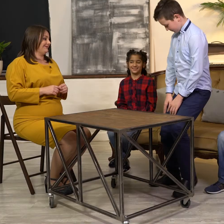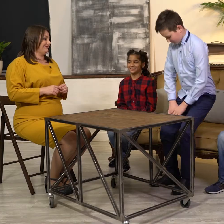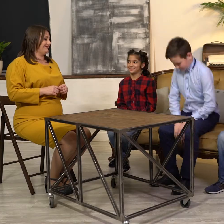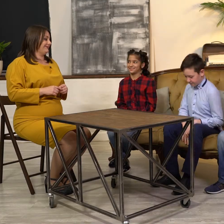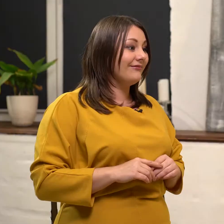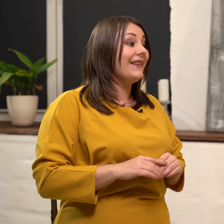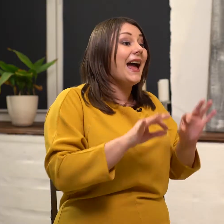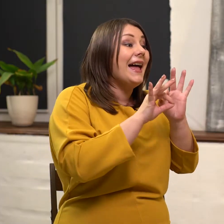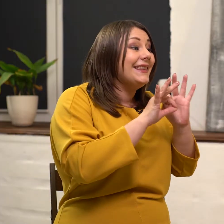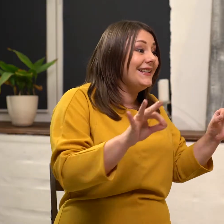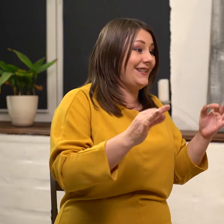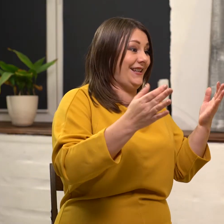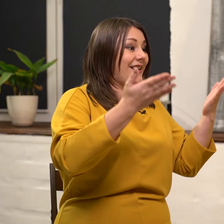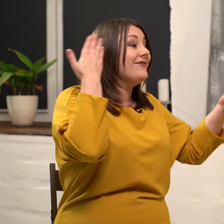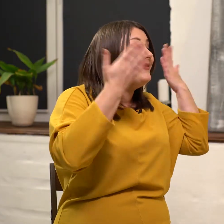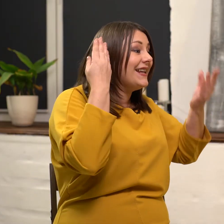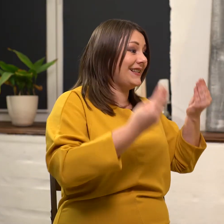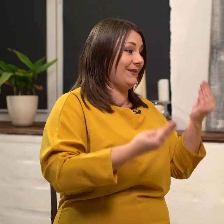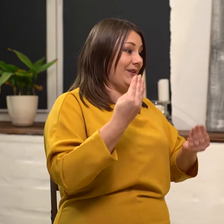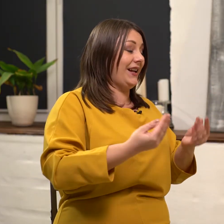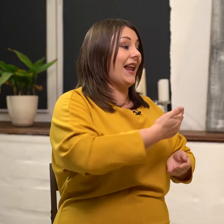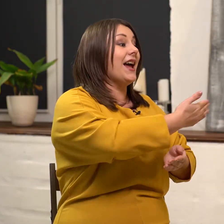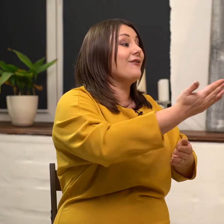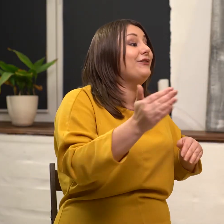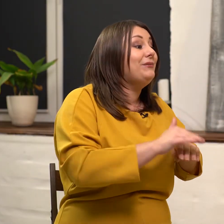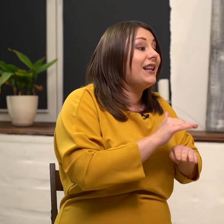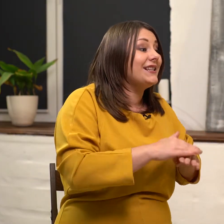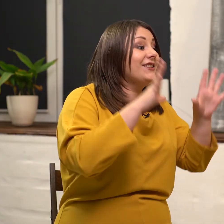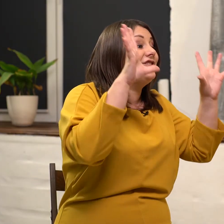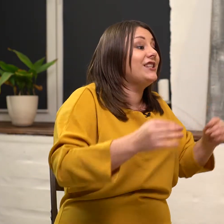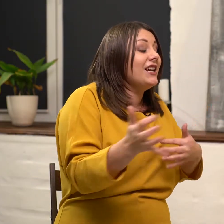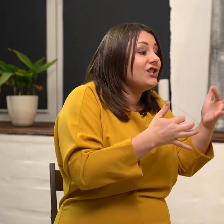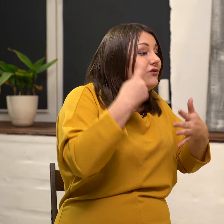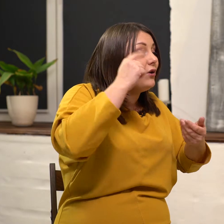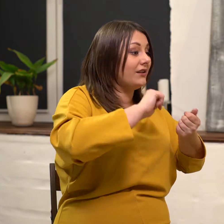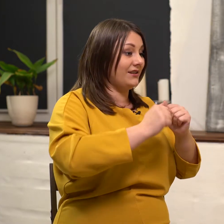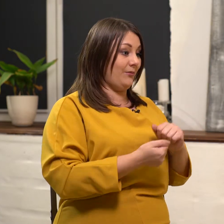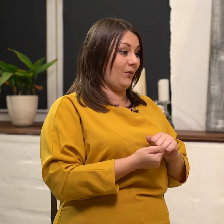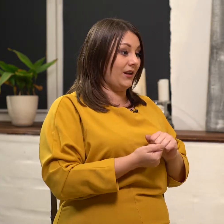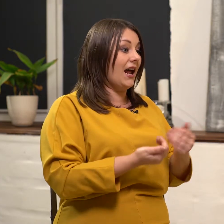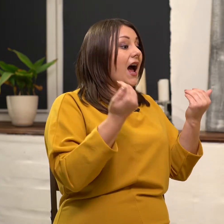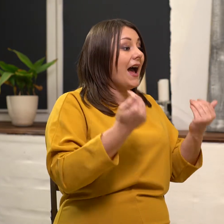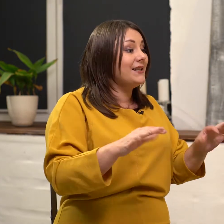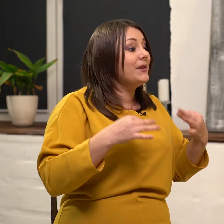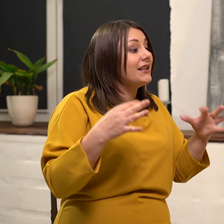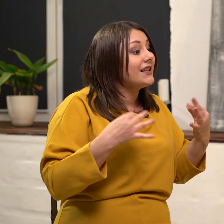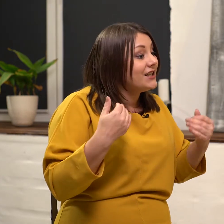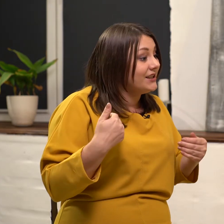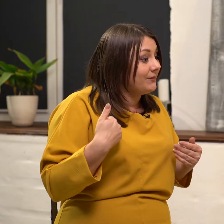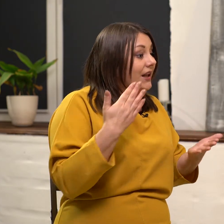Да. Отлично. Весело поиграли. Вы молодцы. Все животных запомнили. А теперь расскажите мне,